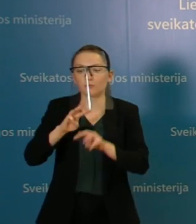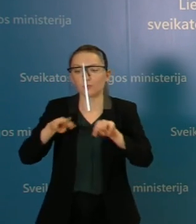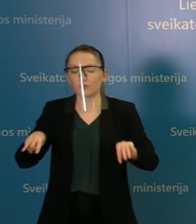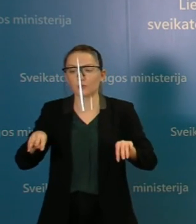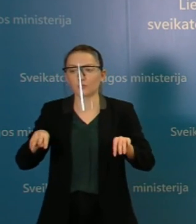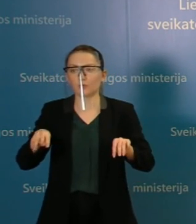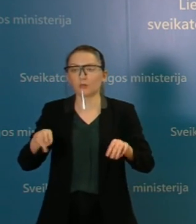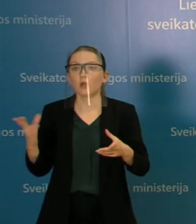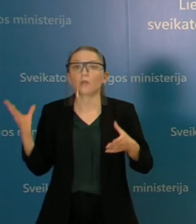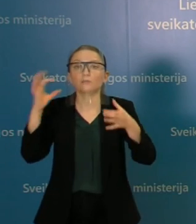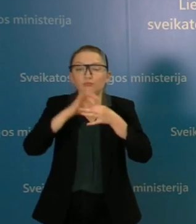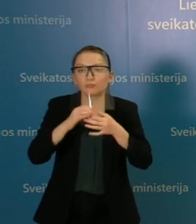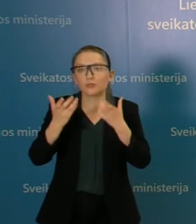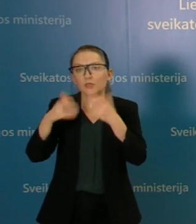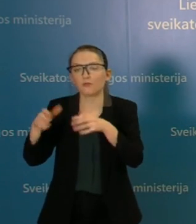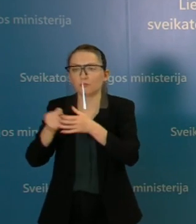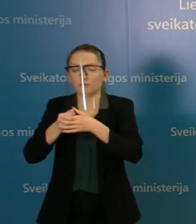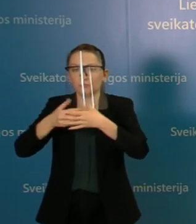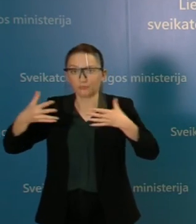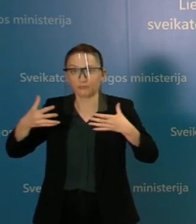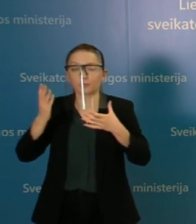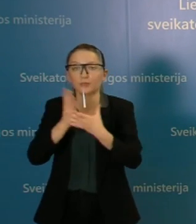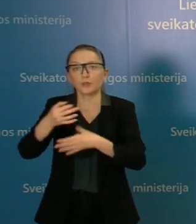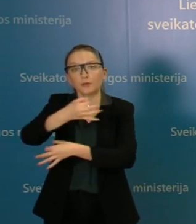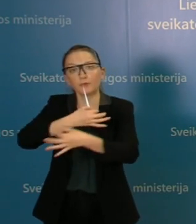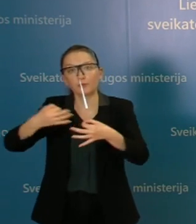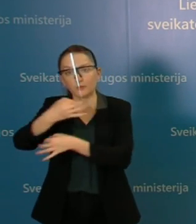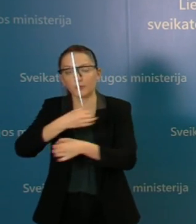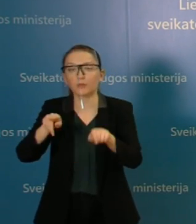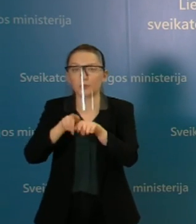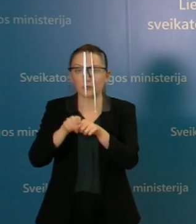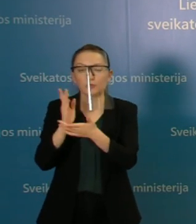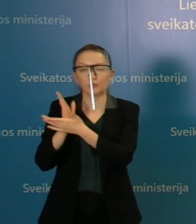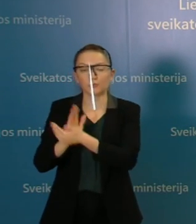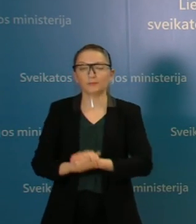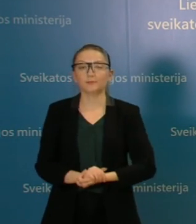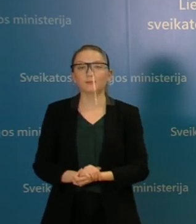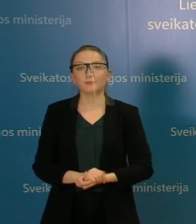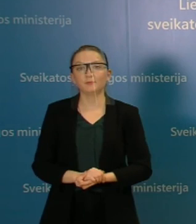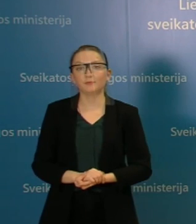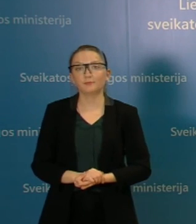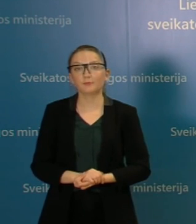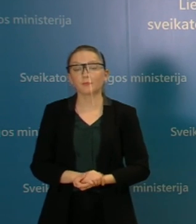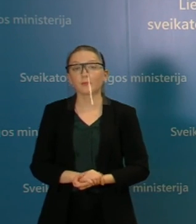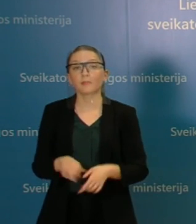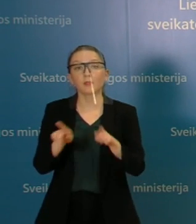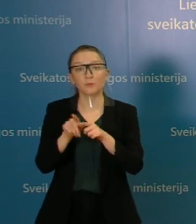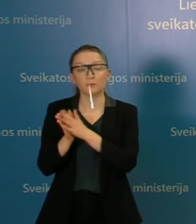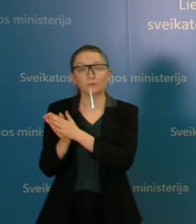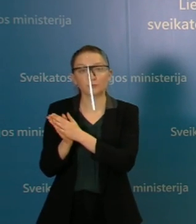štabo jungęs ir savaldybio atstovai ir su jais apie tai taip pat yra kalbamasi. Taip pat yra